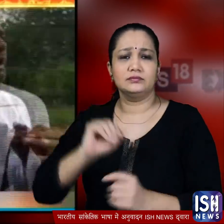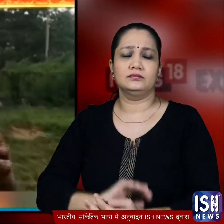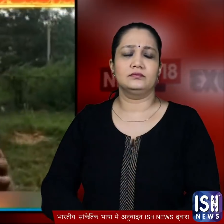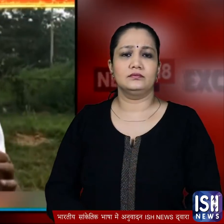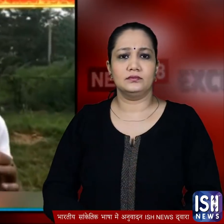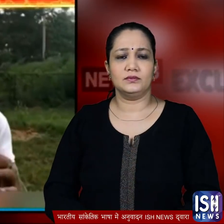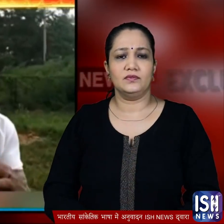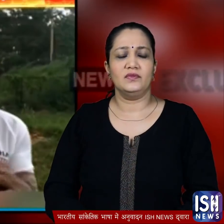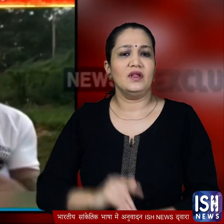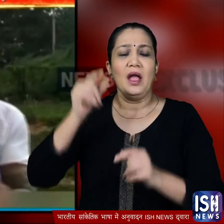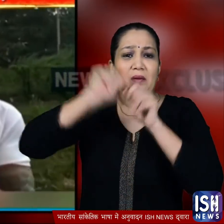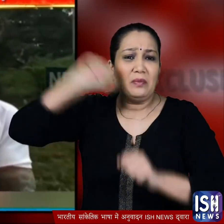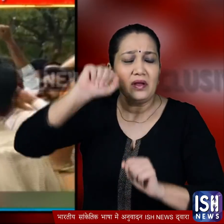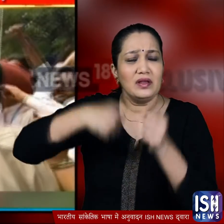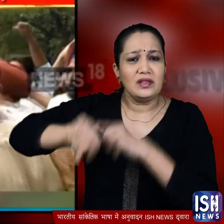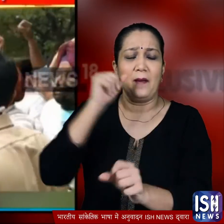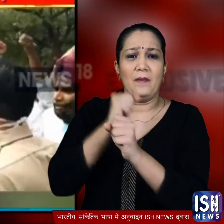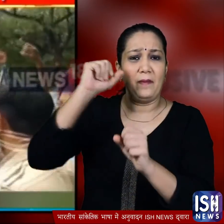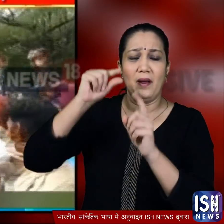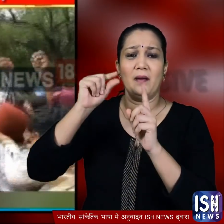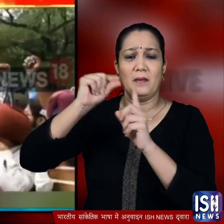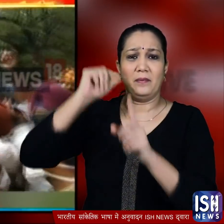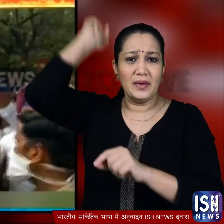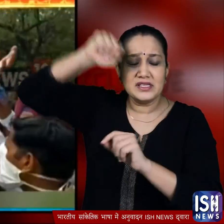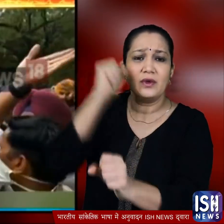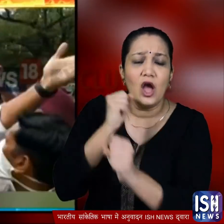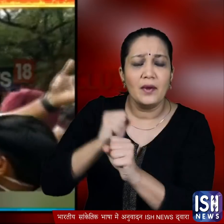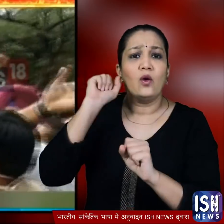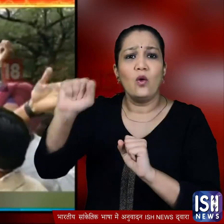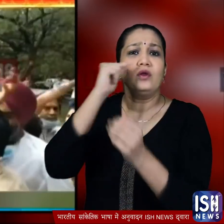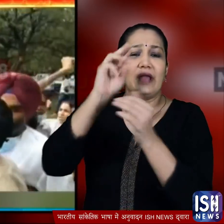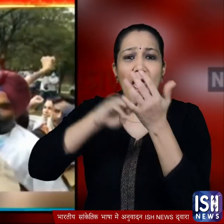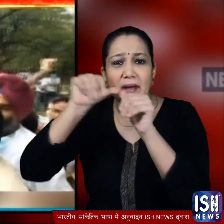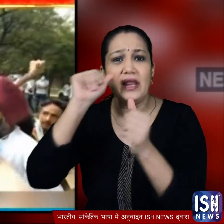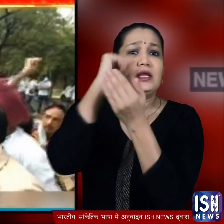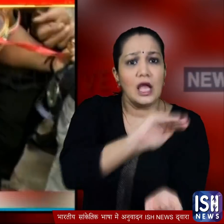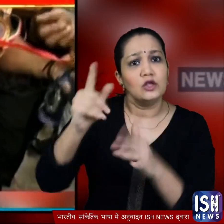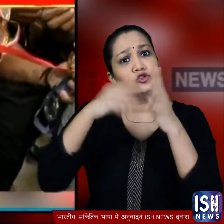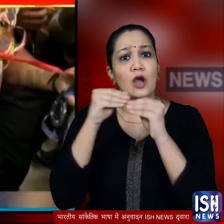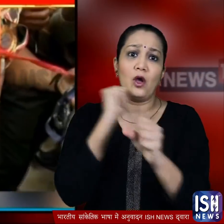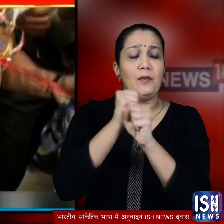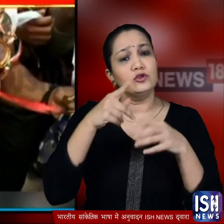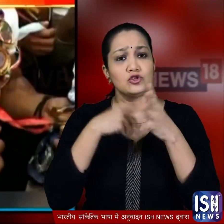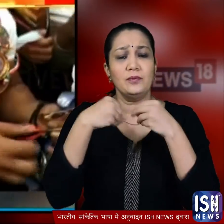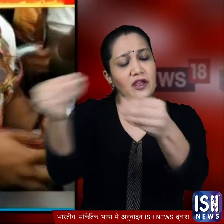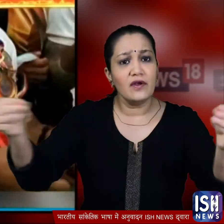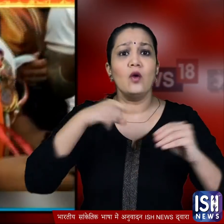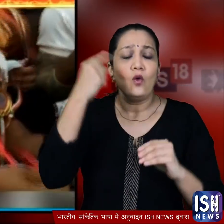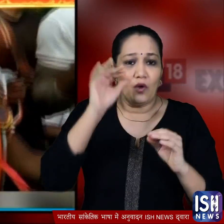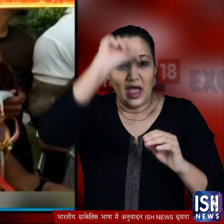प्रदर्शन कारियों ने आरोप लगाया कि पंजाब सरकार अपने विधायकों के बेटों को तो सरकारी नौकरी दे रही है लेकिन देश के लिए मेडल जीतने वालों की